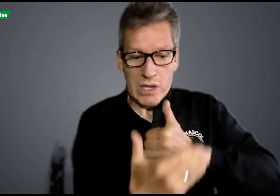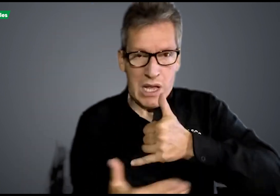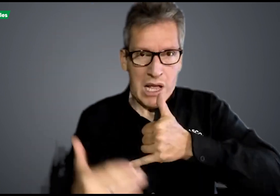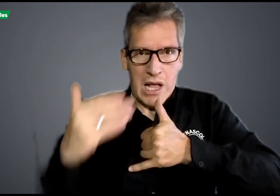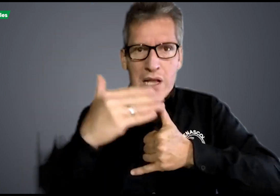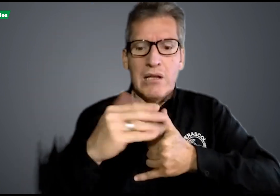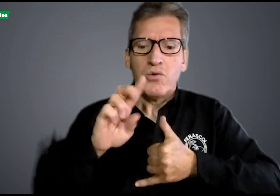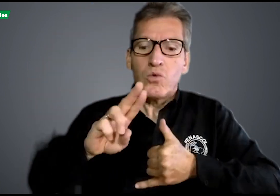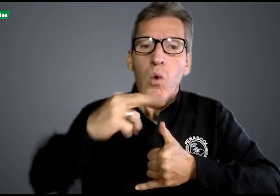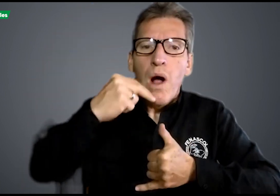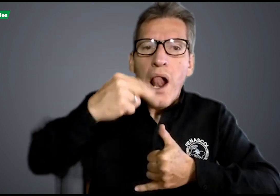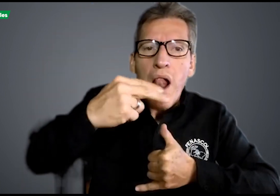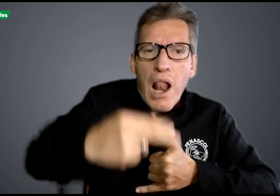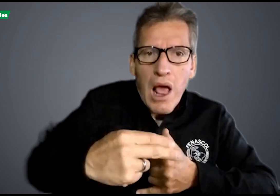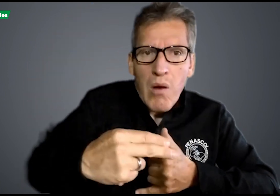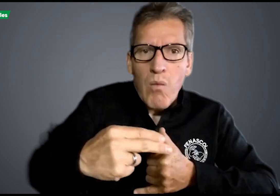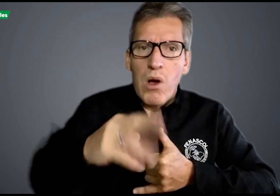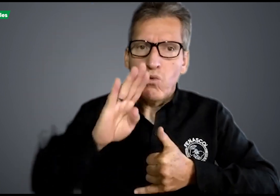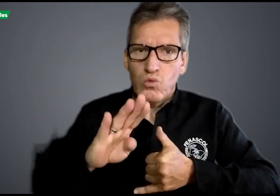de Lenguas Nativas.